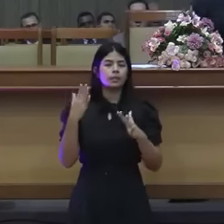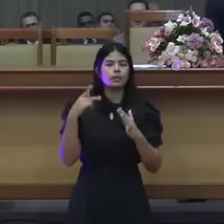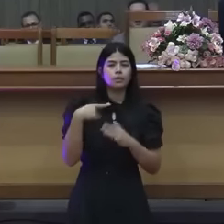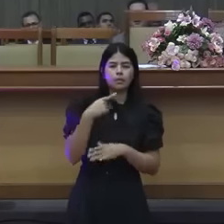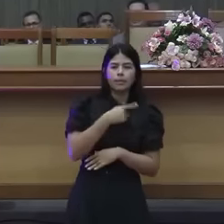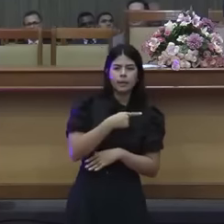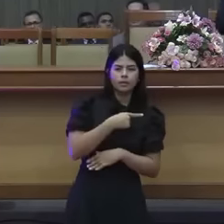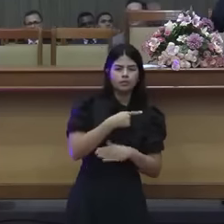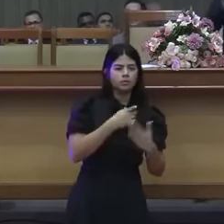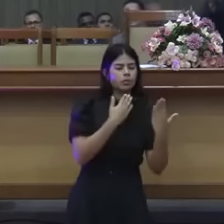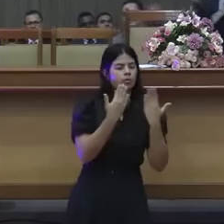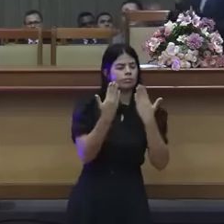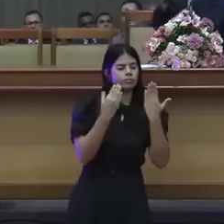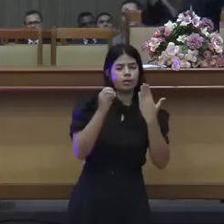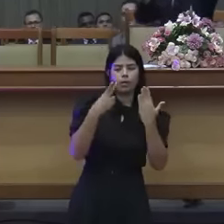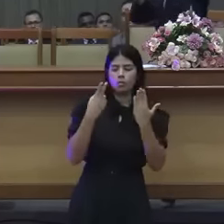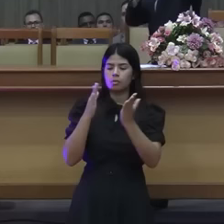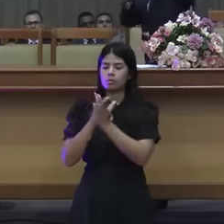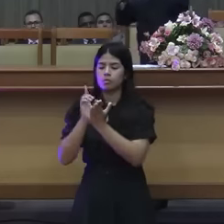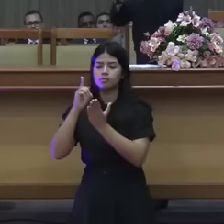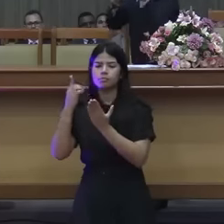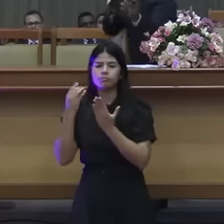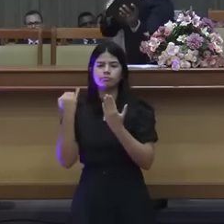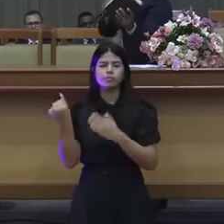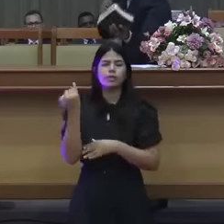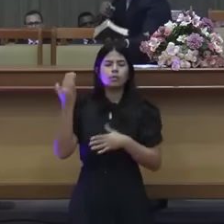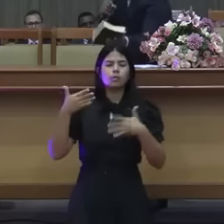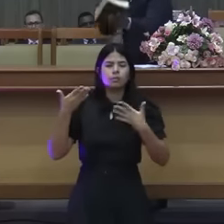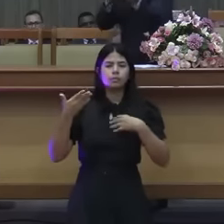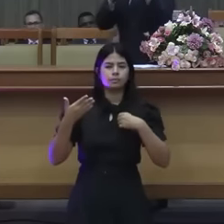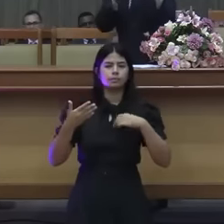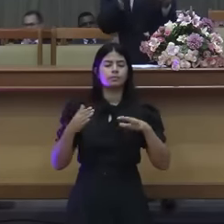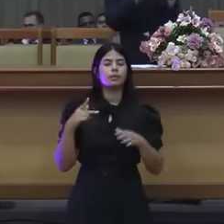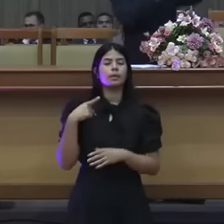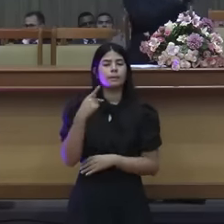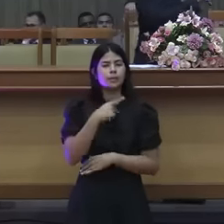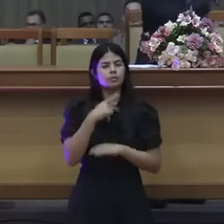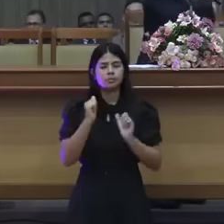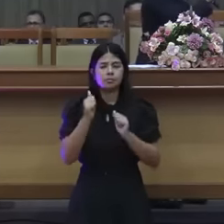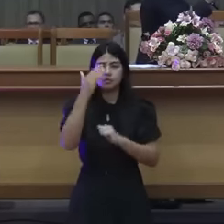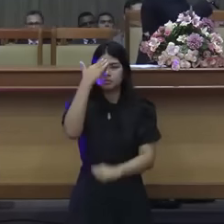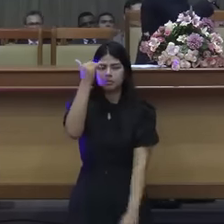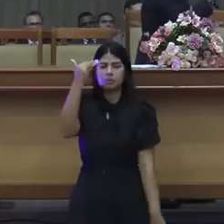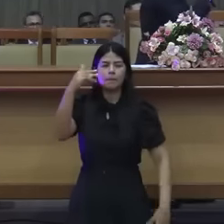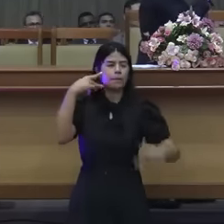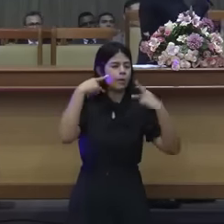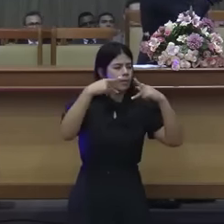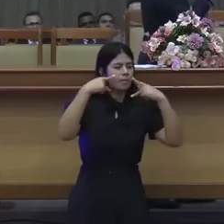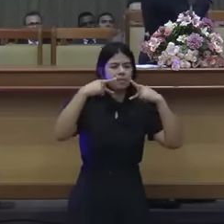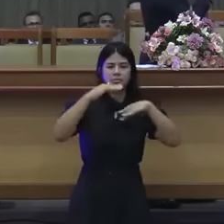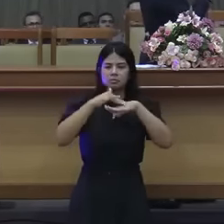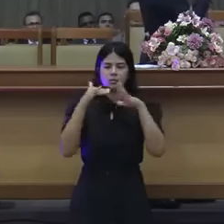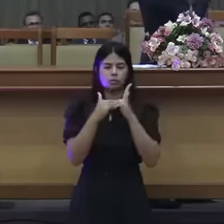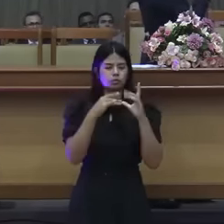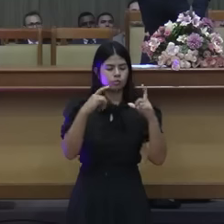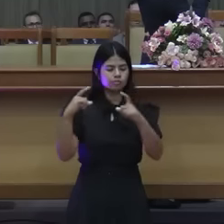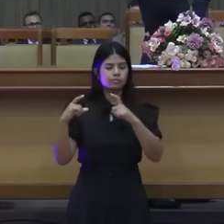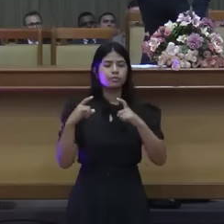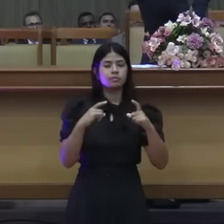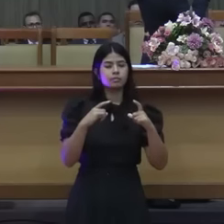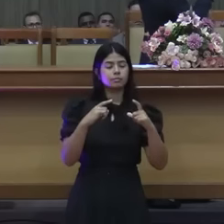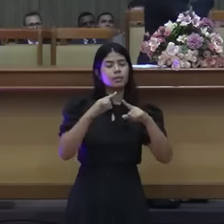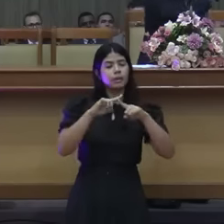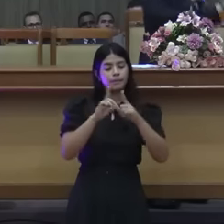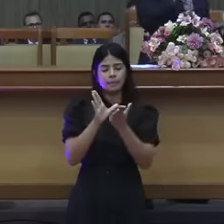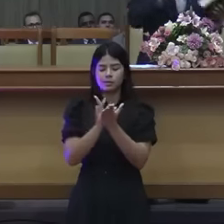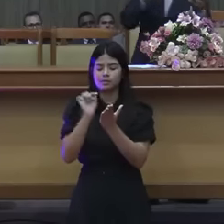o pastor pode ser o maior pregador do Brasil ou do mundo mas ele só é o mensageiro a palavra